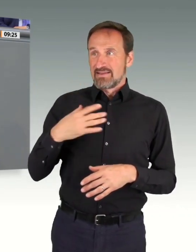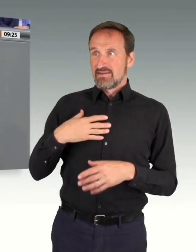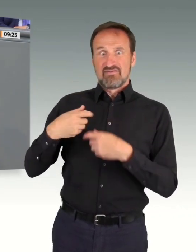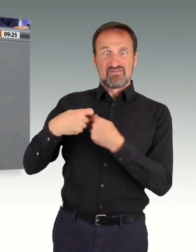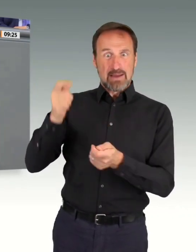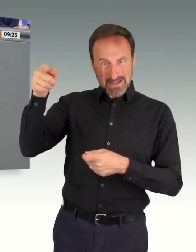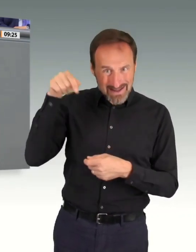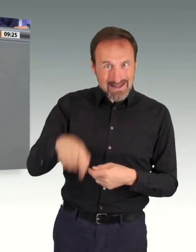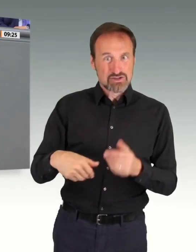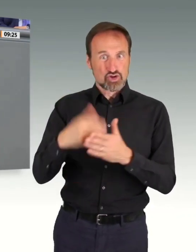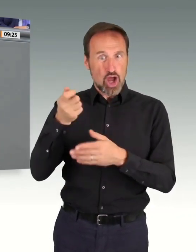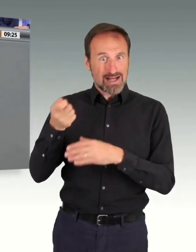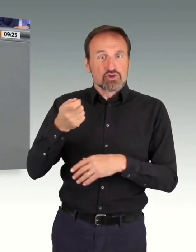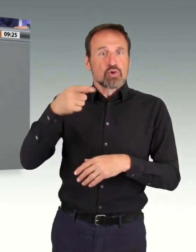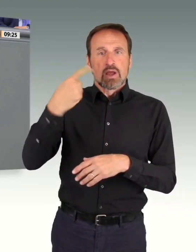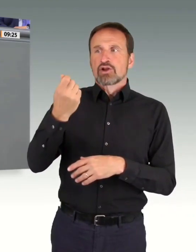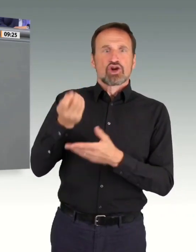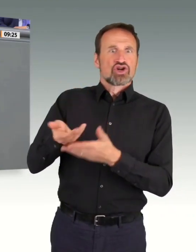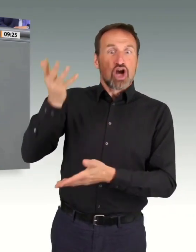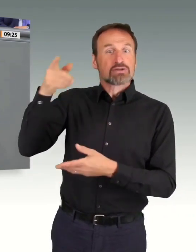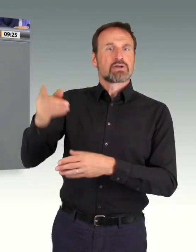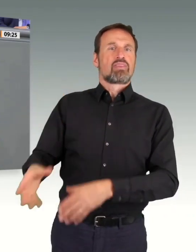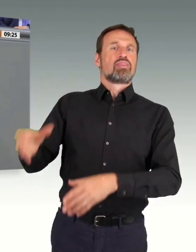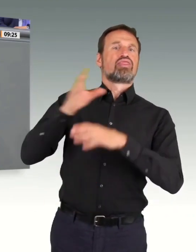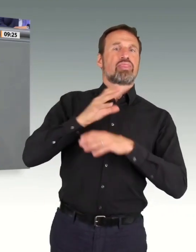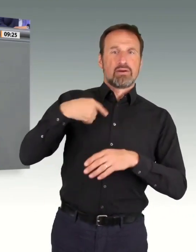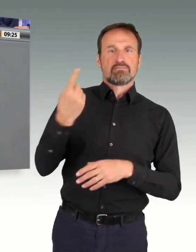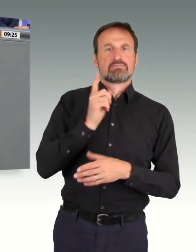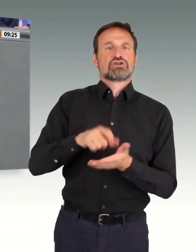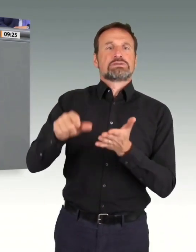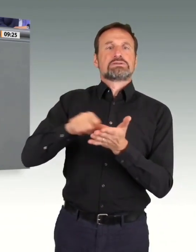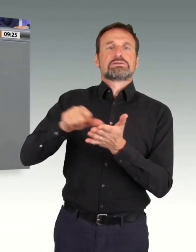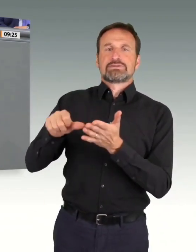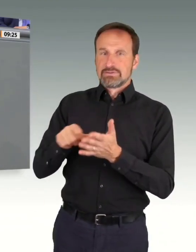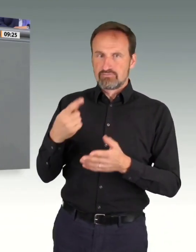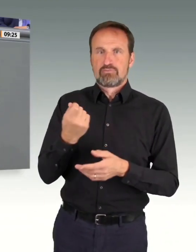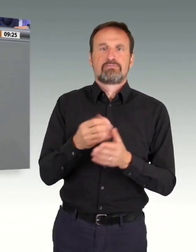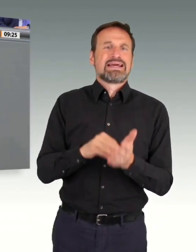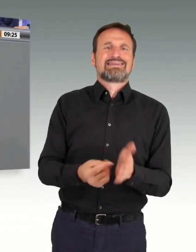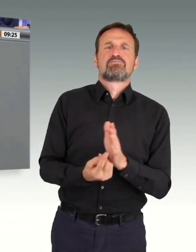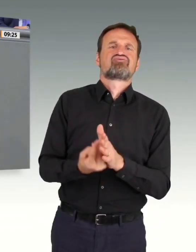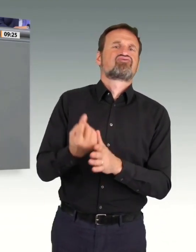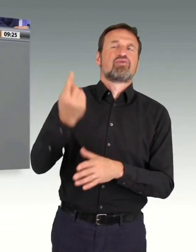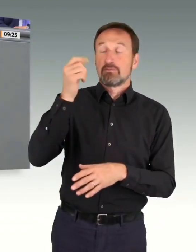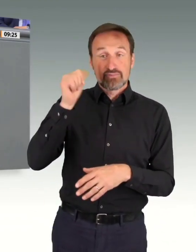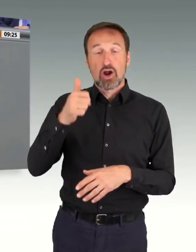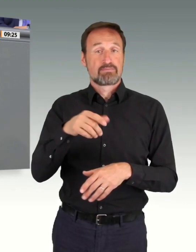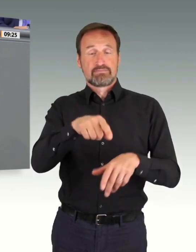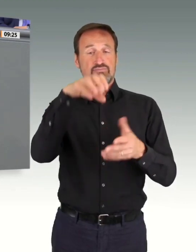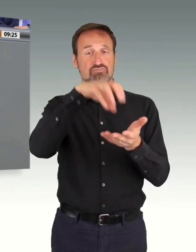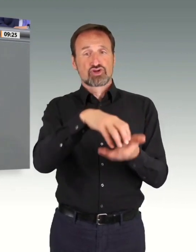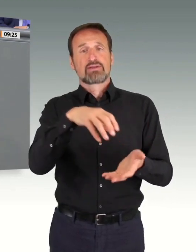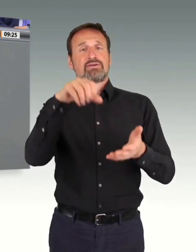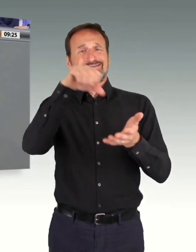Meine Damen und Herren, wie gesagt, Sie werden das ja jetzt mit Mehrheit durchsetzen. Wir werden unsere Argumente auf den Tisch des Hauses legen, und wir